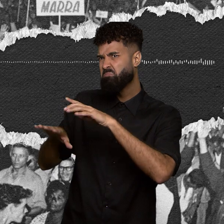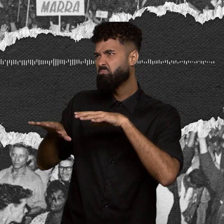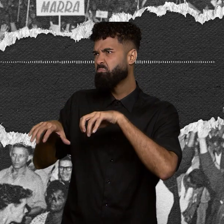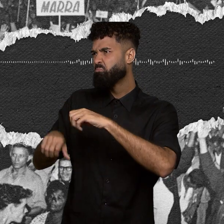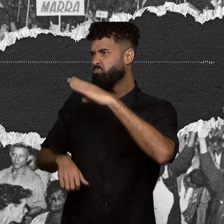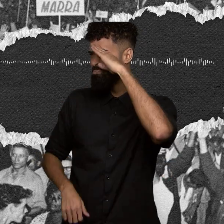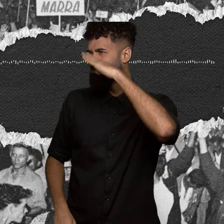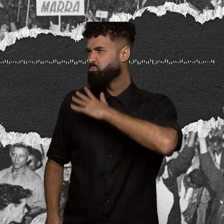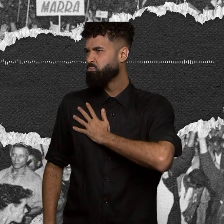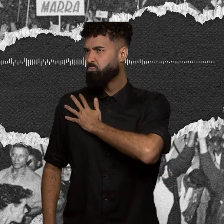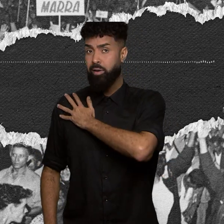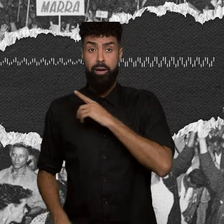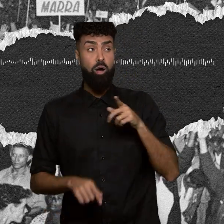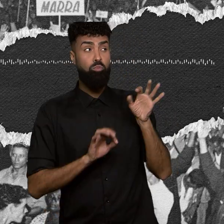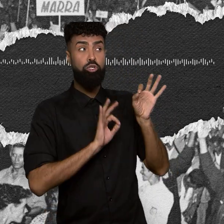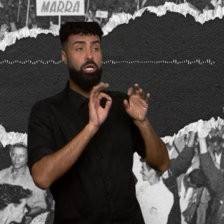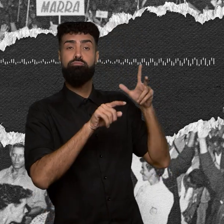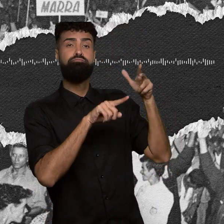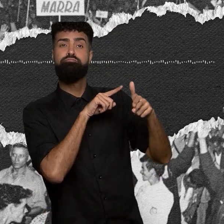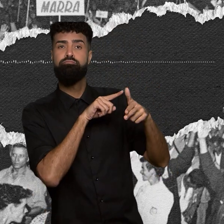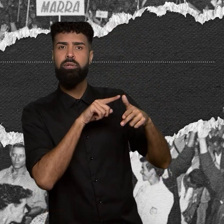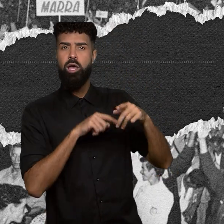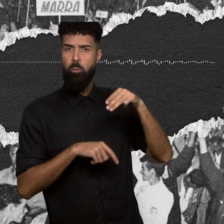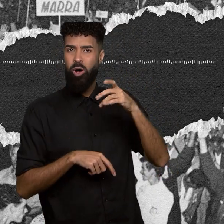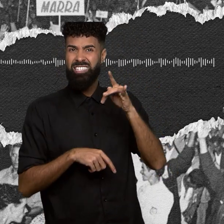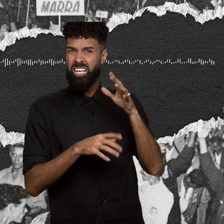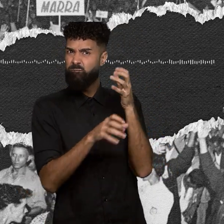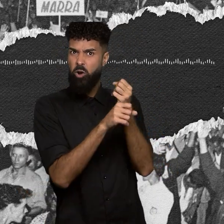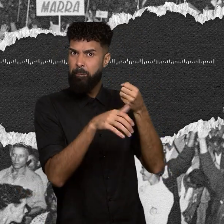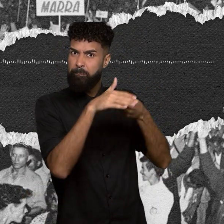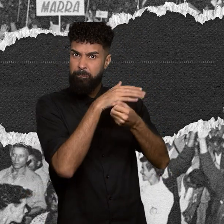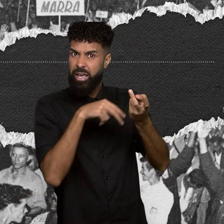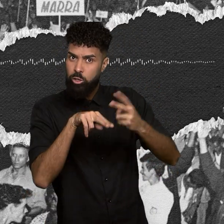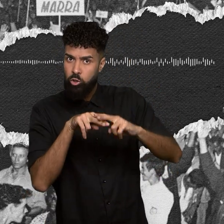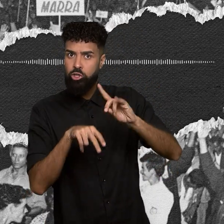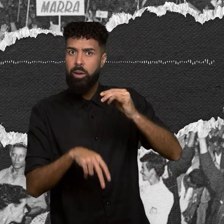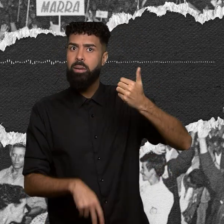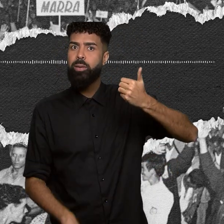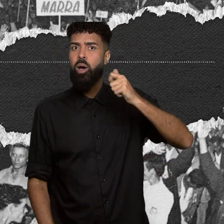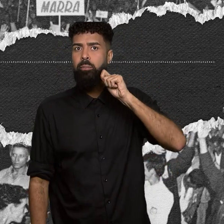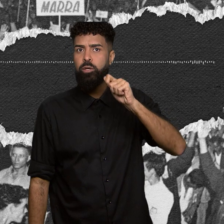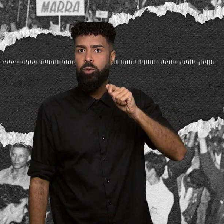Moacir de Góes foi preso no dia 1º de abril mesmo e Djalma Maranhão no dia seguinte.